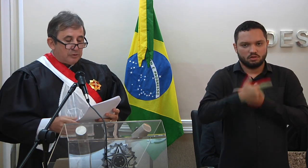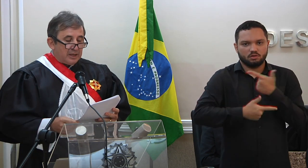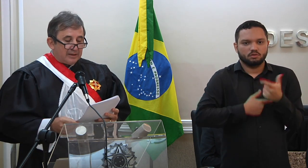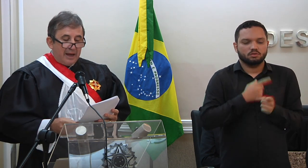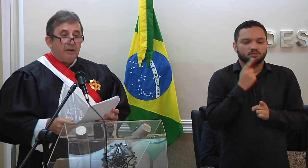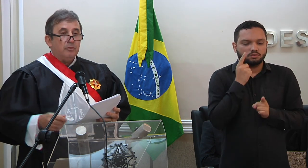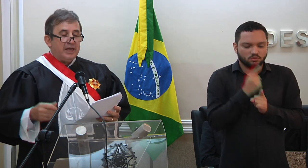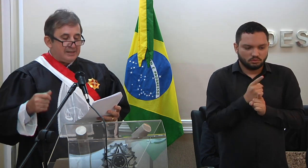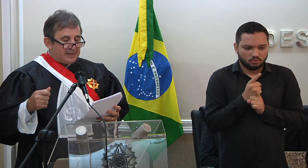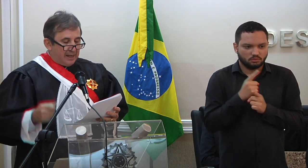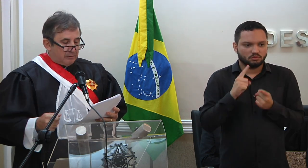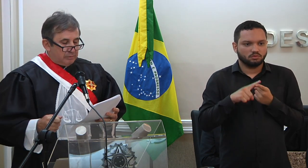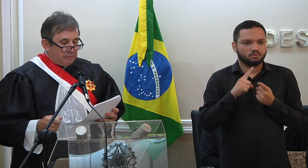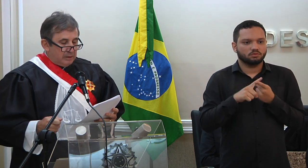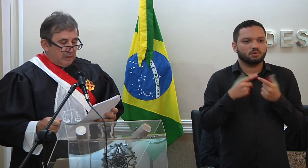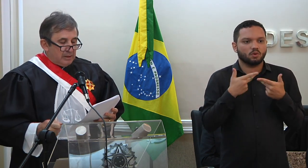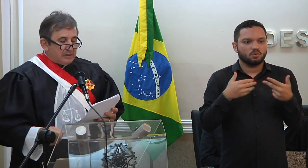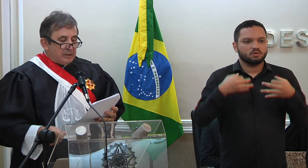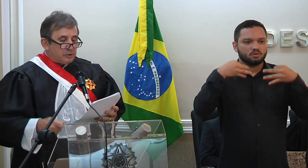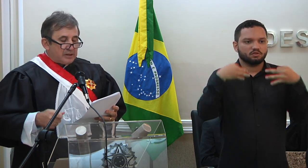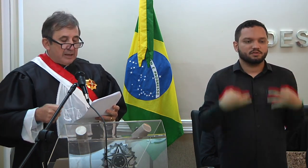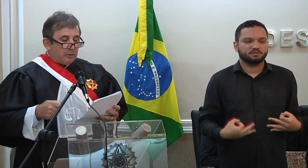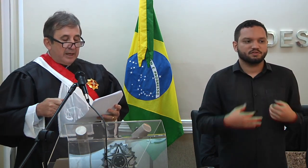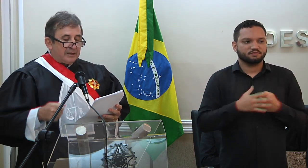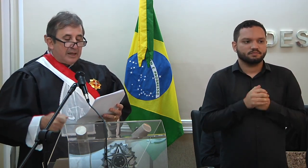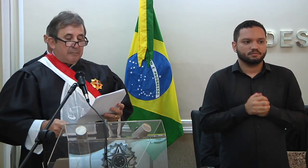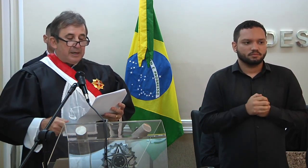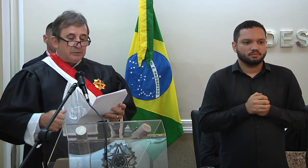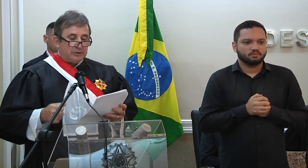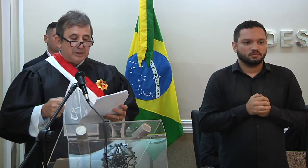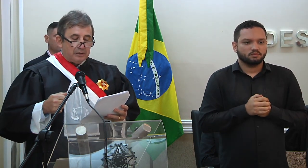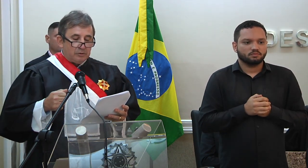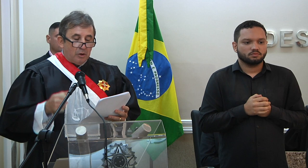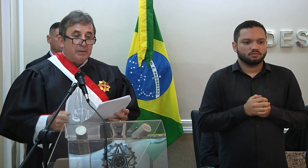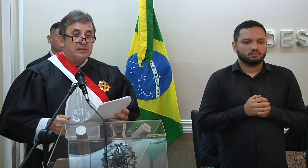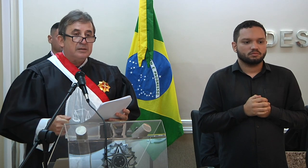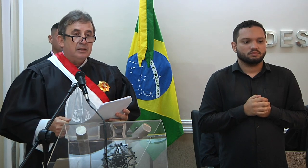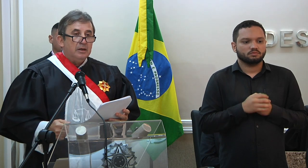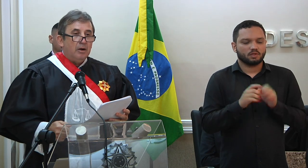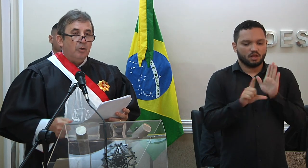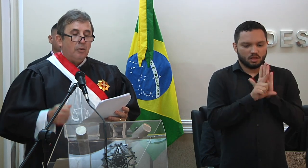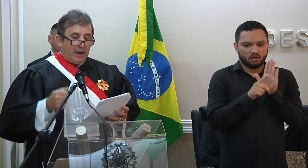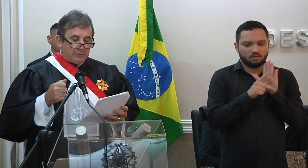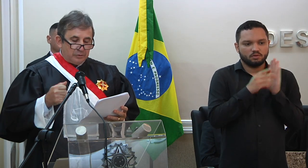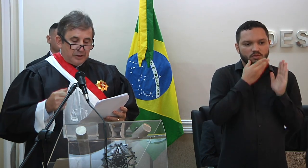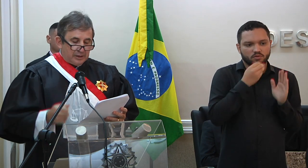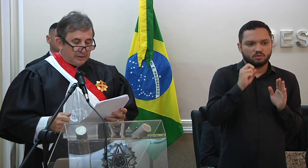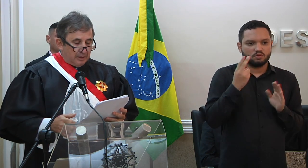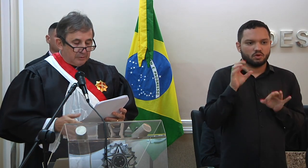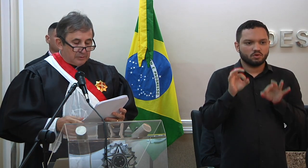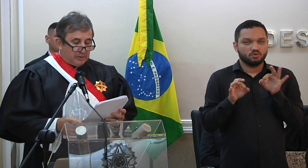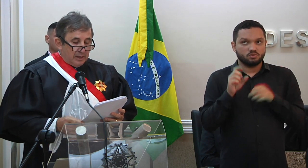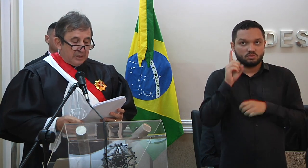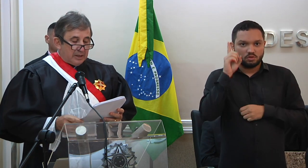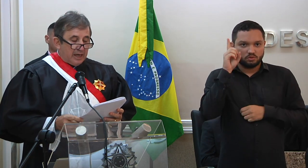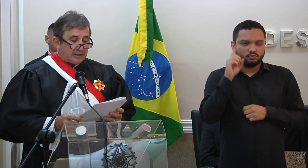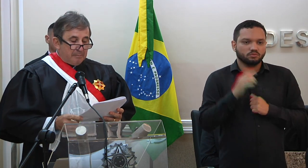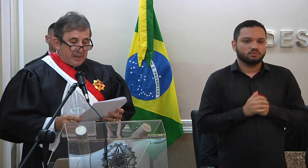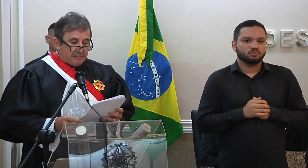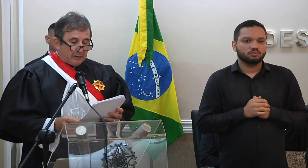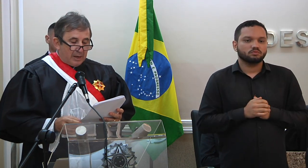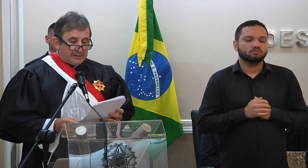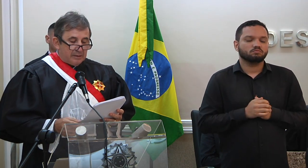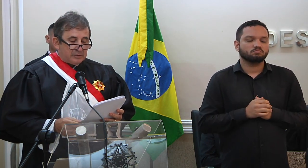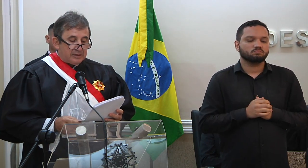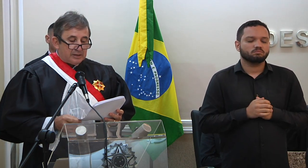encontrar e sustentar o que é certo, seja o certo orientado pela justiça dos homens ou a justiça de Deus. e